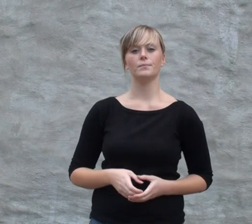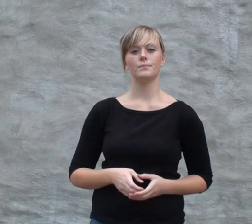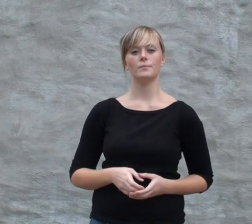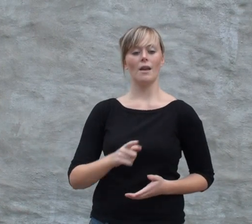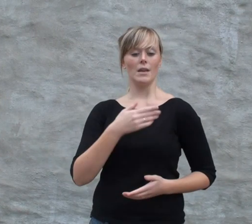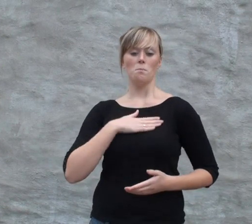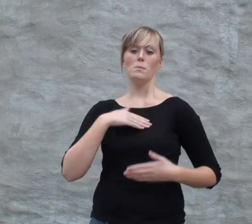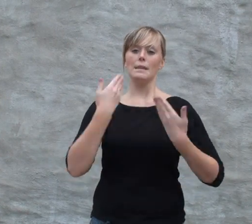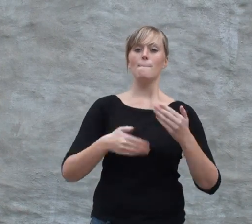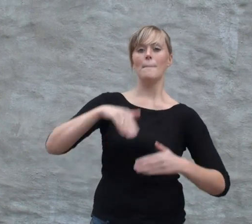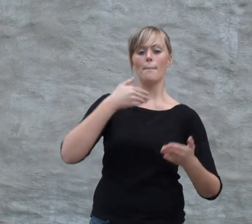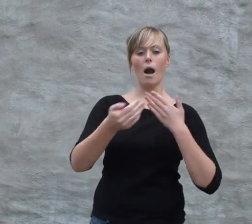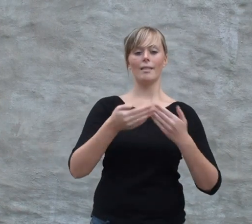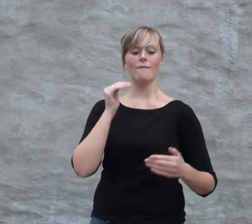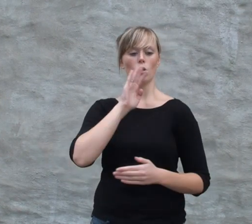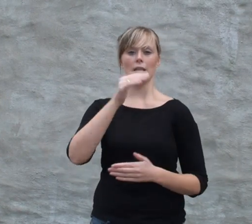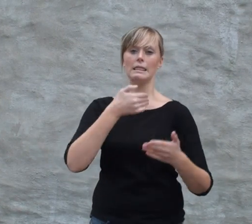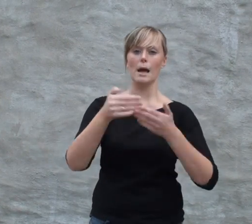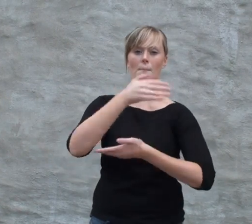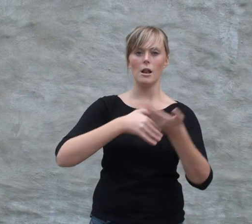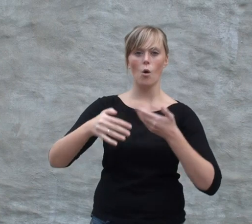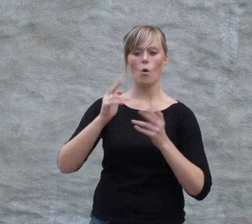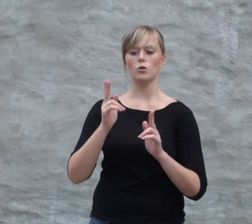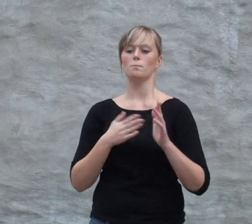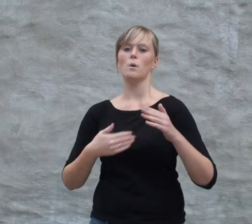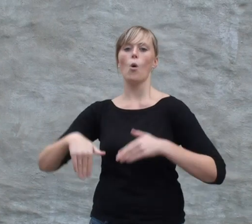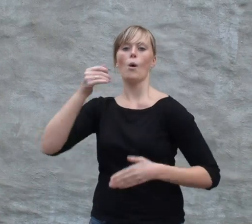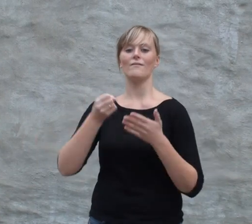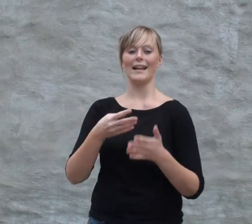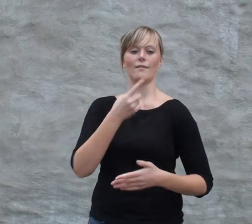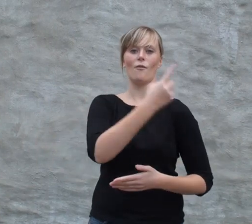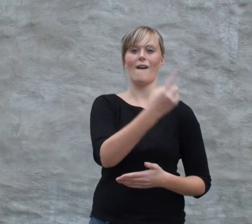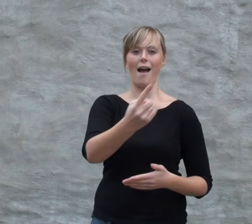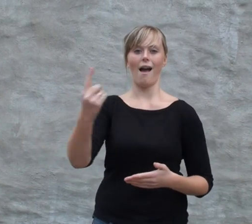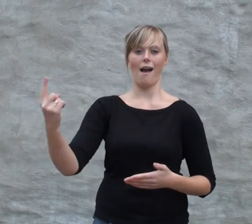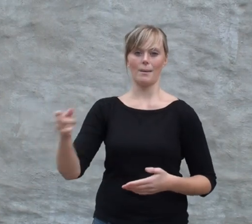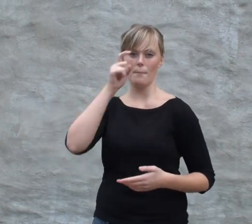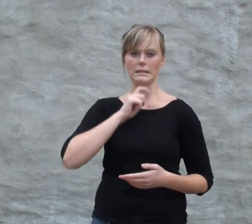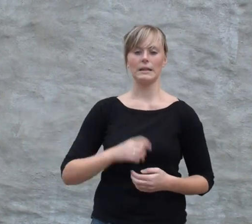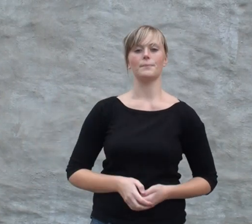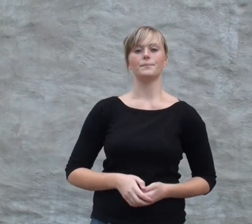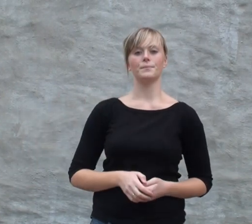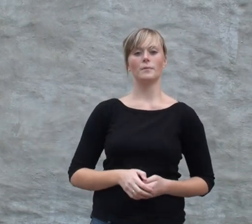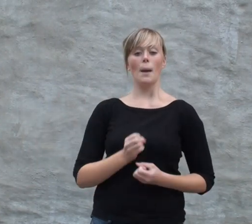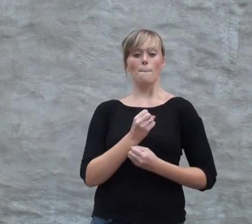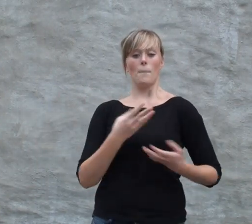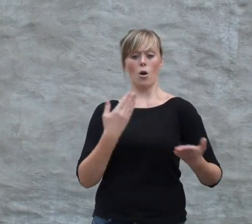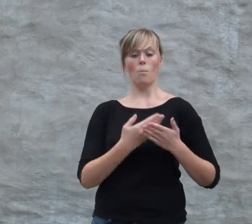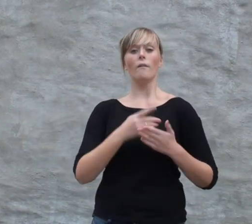Vi vil gi mer behandling i folks nærmiljø og økt verdighet for den enkelte. Mange